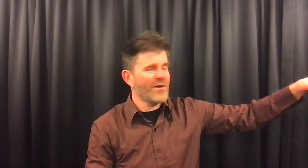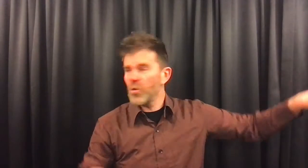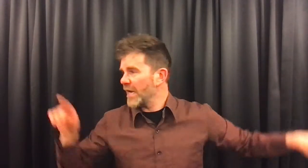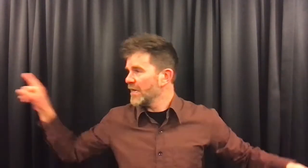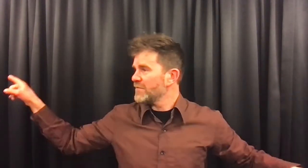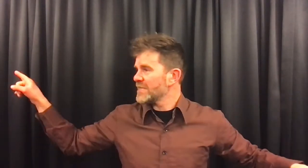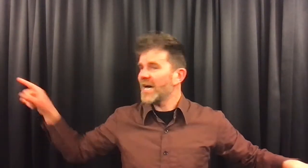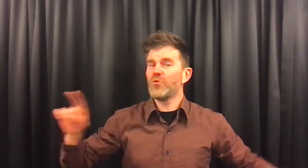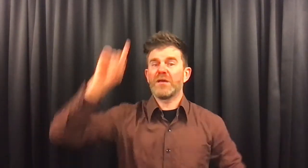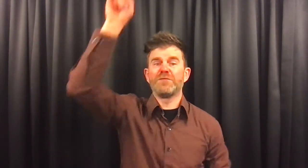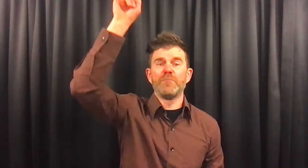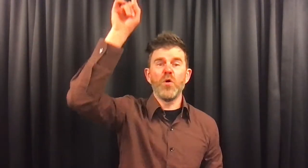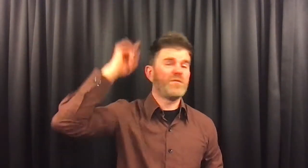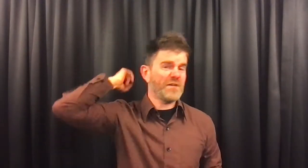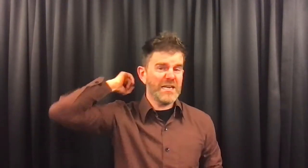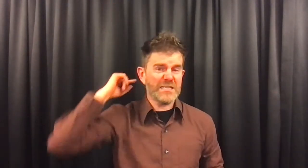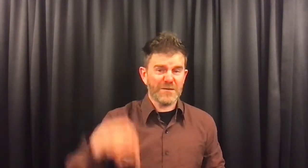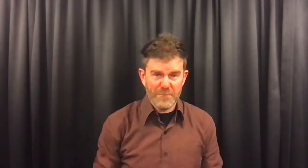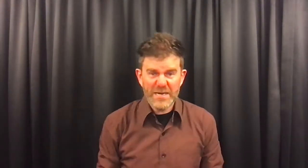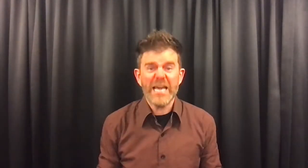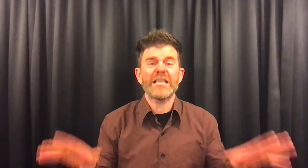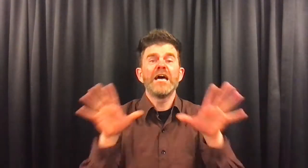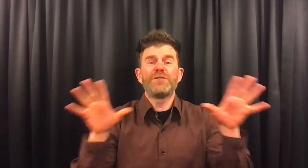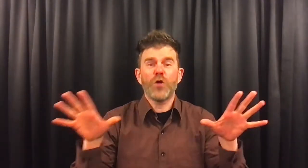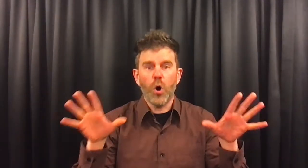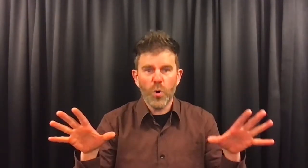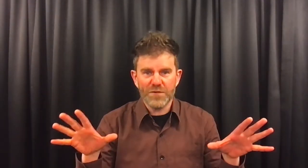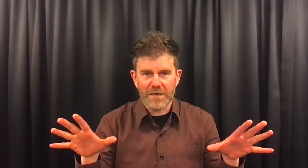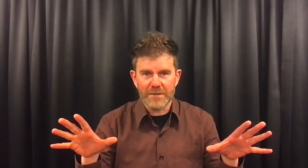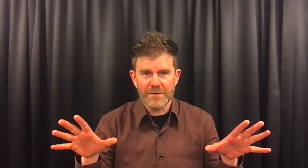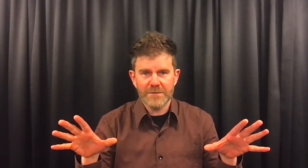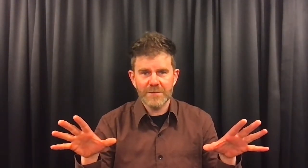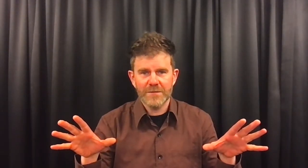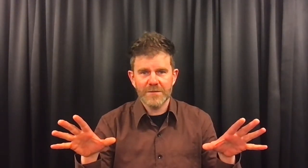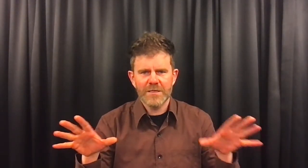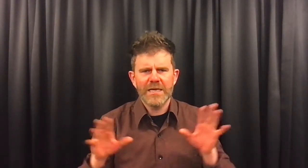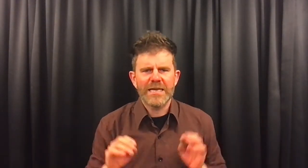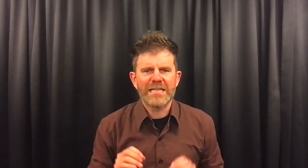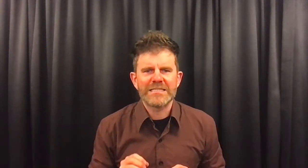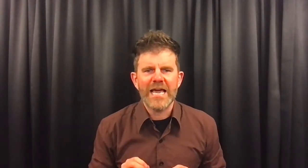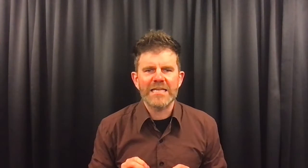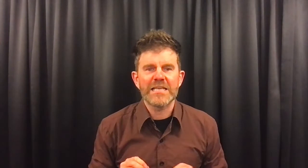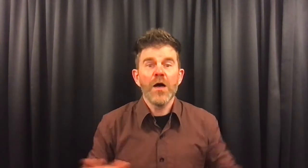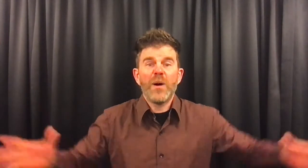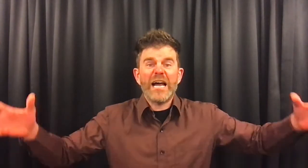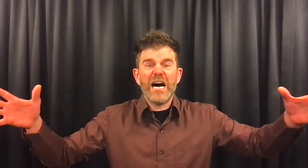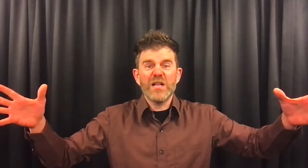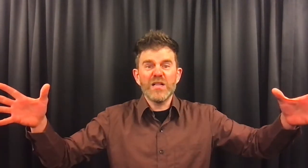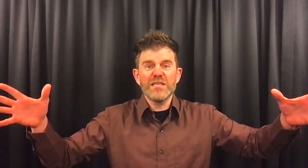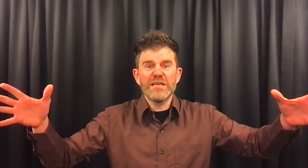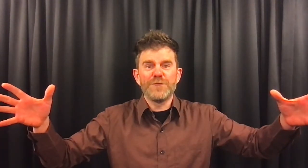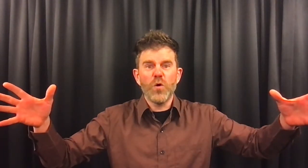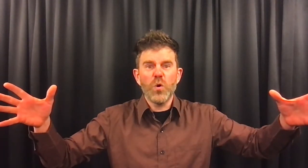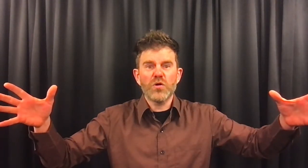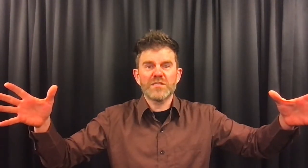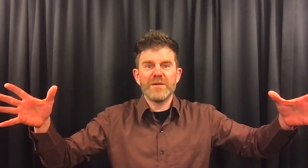nog een, van daar nog een. Van boven, van achter, van beneden, van overal. Na een tijd waren al die vogels met